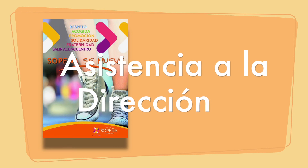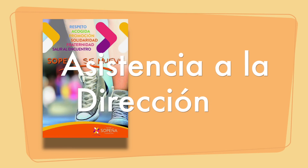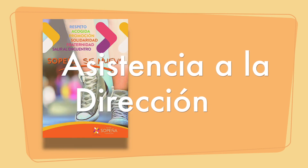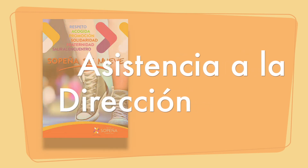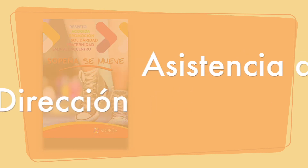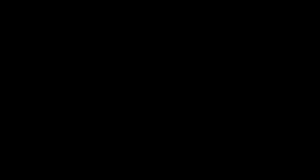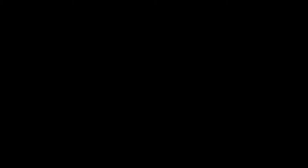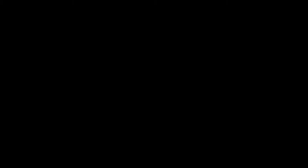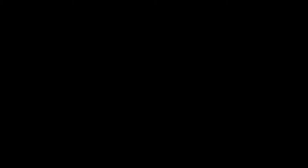Mi canción optimista sin risas